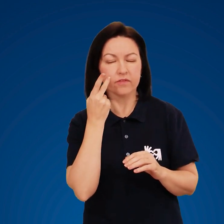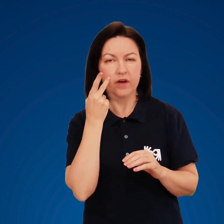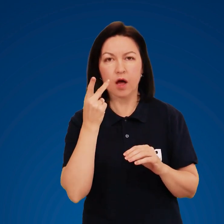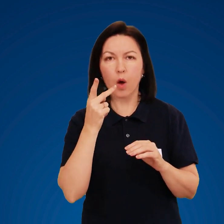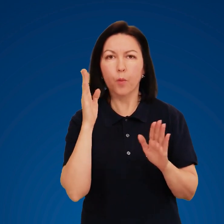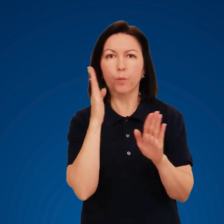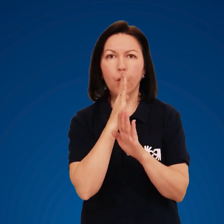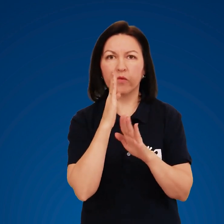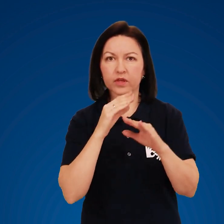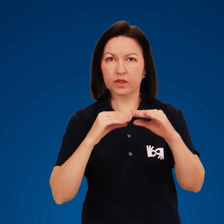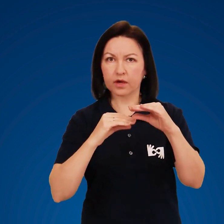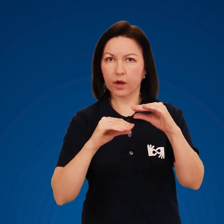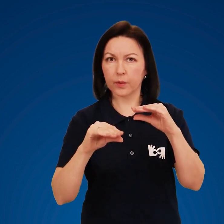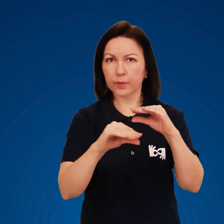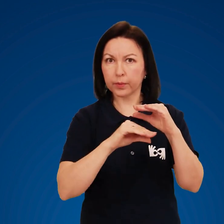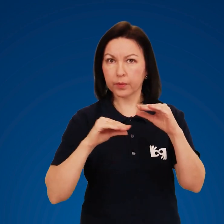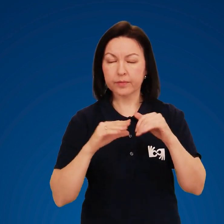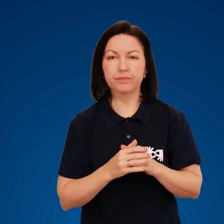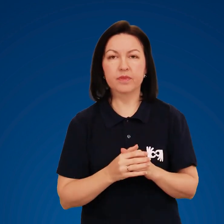під льодом може бути повітря.